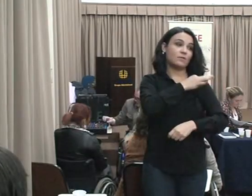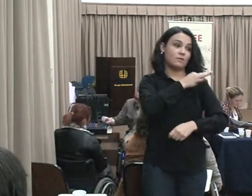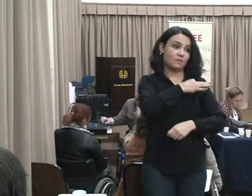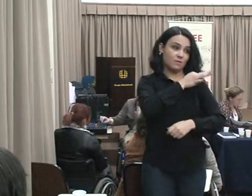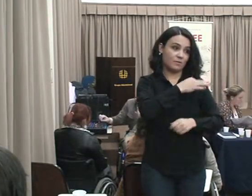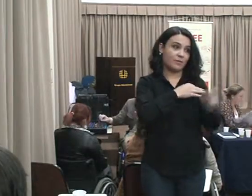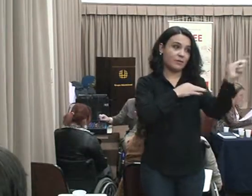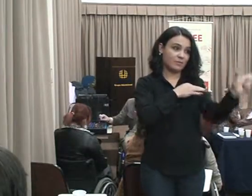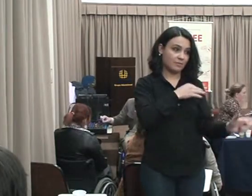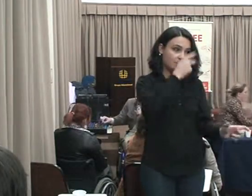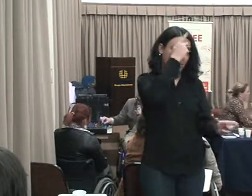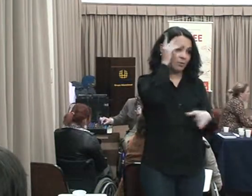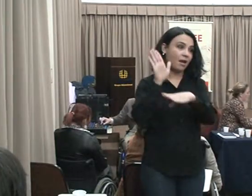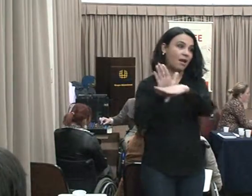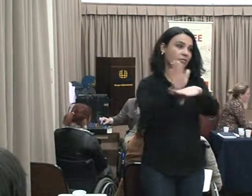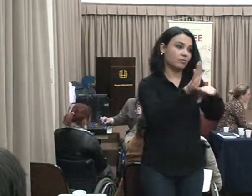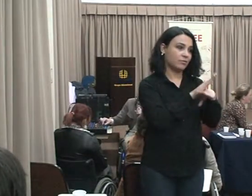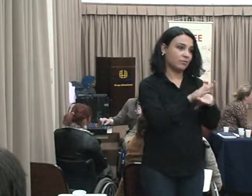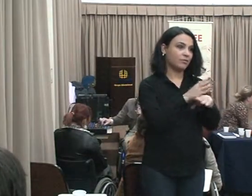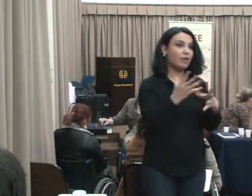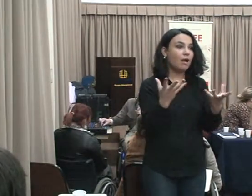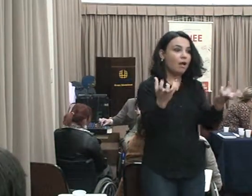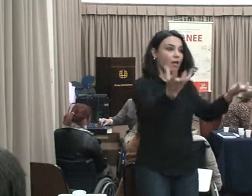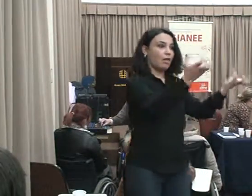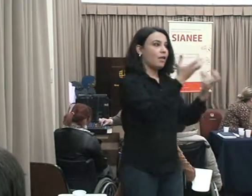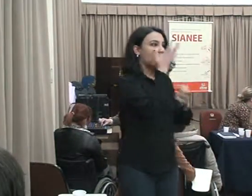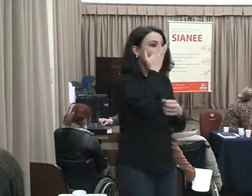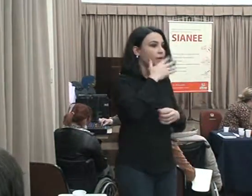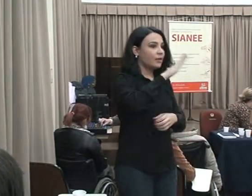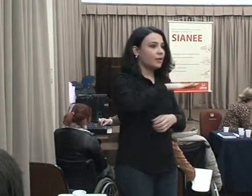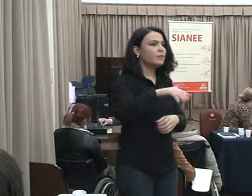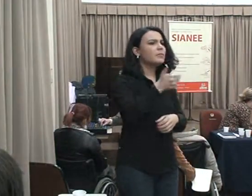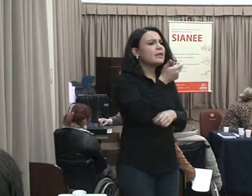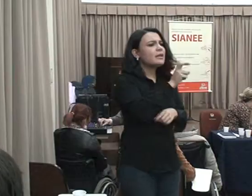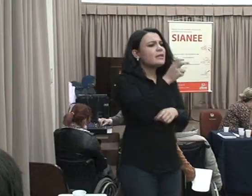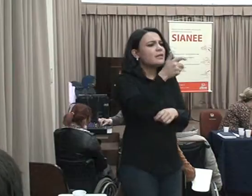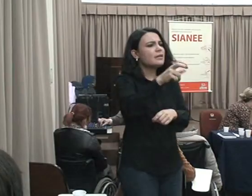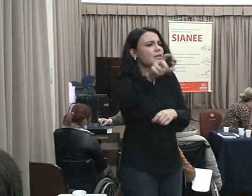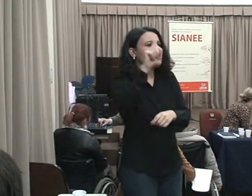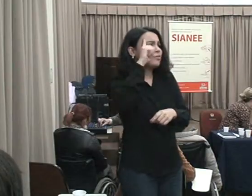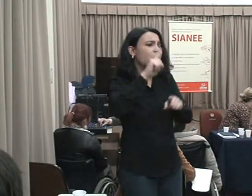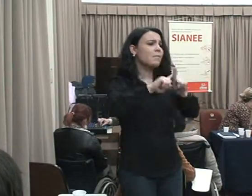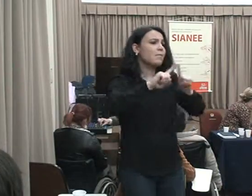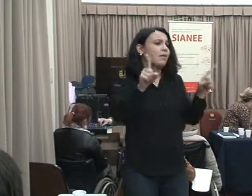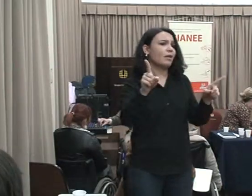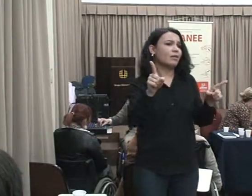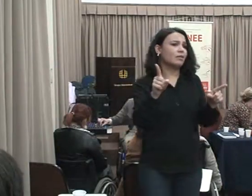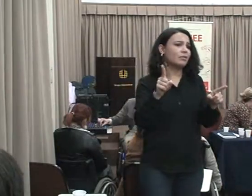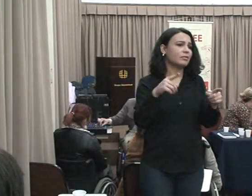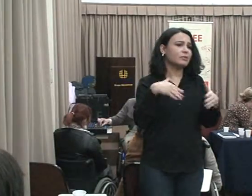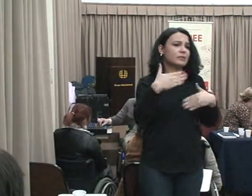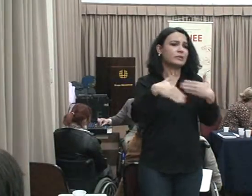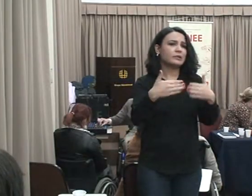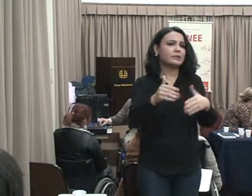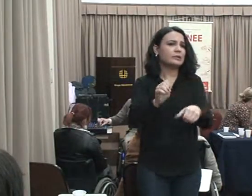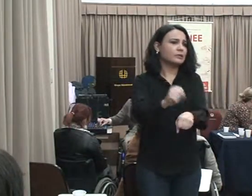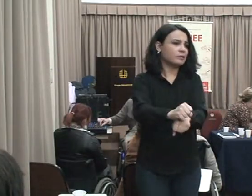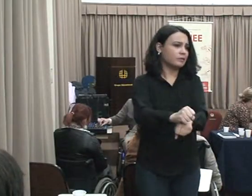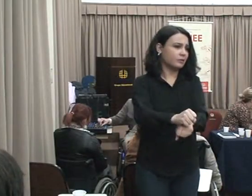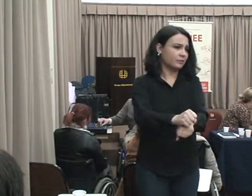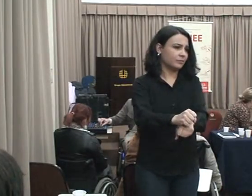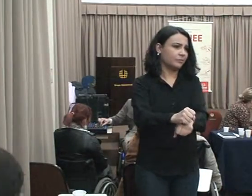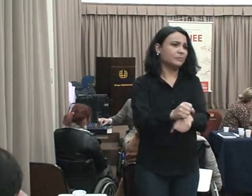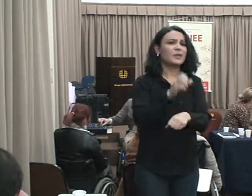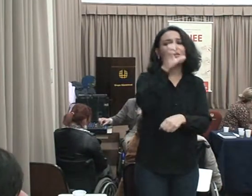E não tinha Ele queria, assim, de 15 em 15 dias Realmente, para o voluntário é ruim Porque é final de semana